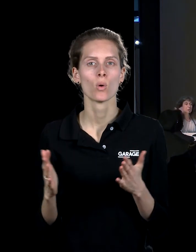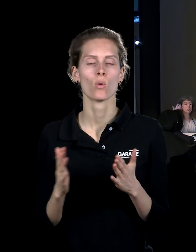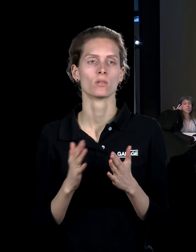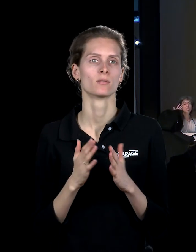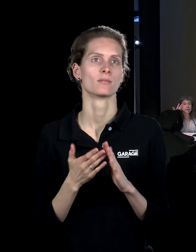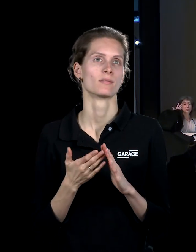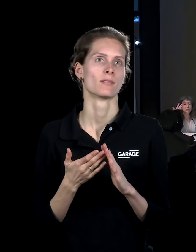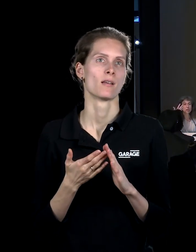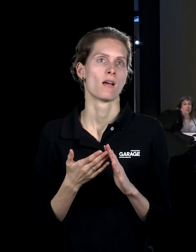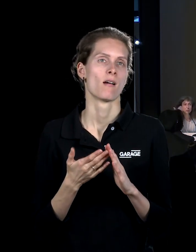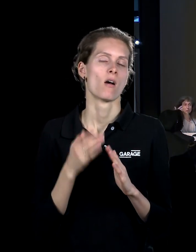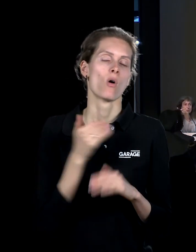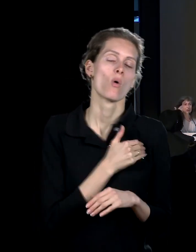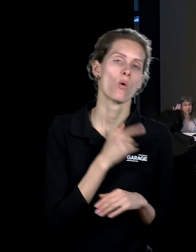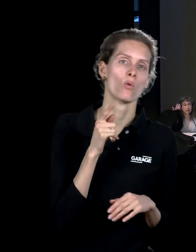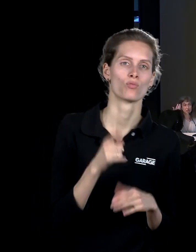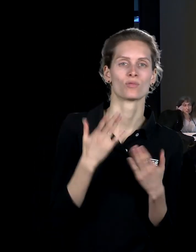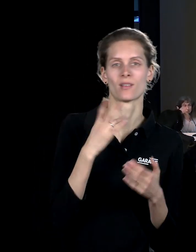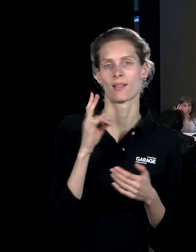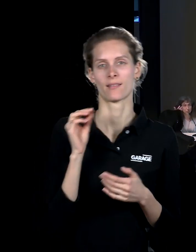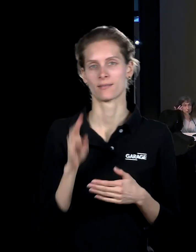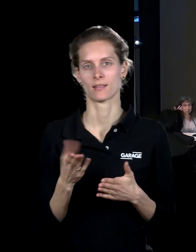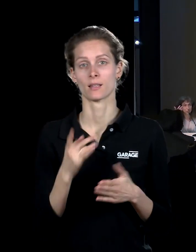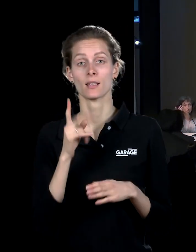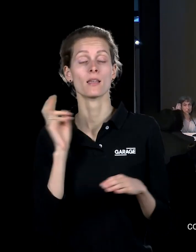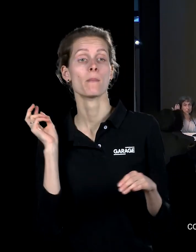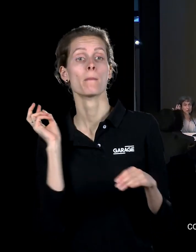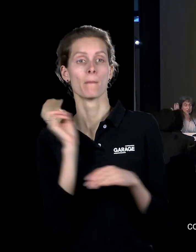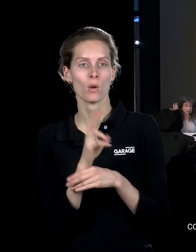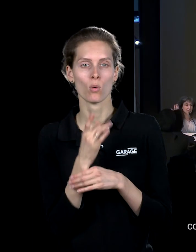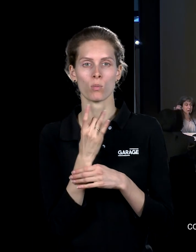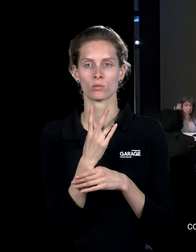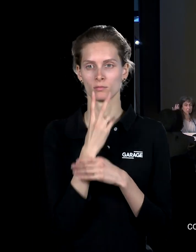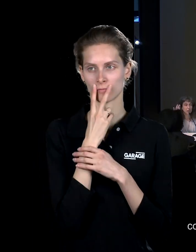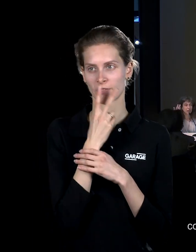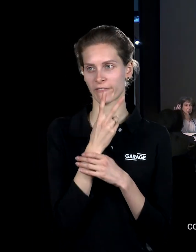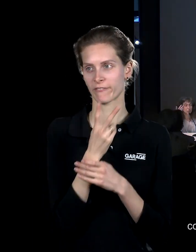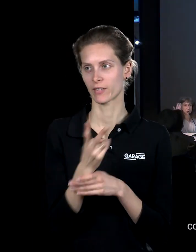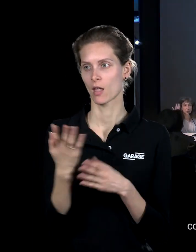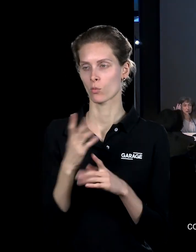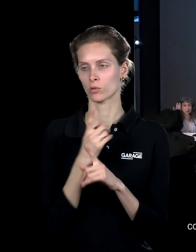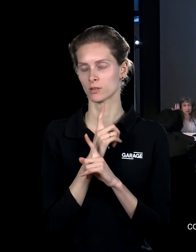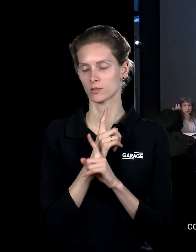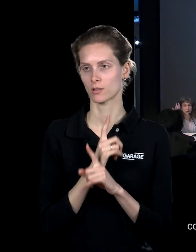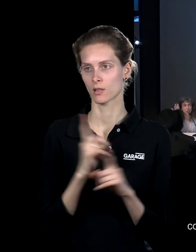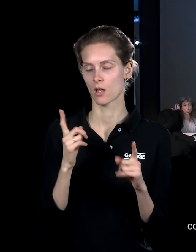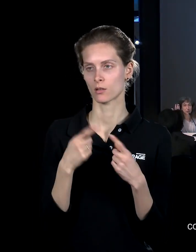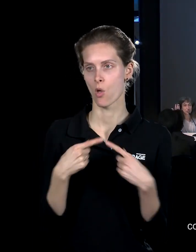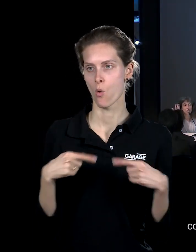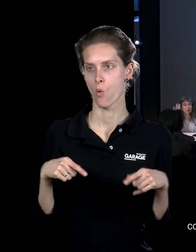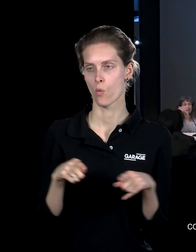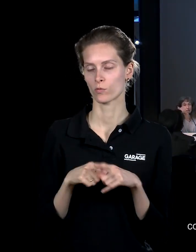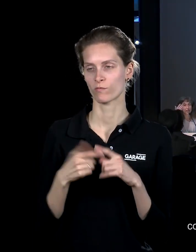происходят помимо твоей воли. Это не происходит для зрителя, который туда приходит. Он приходит и наблюдает некую жизнь странного